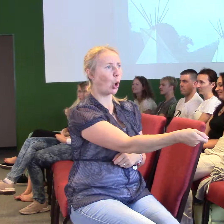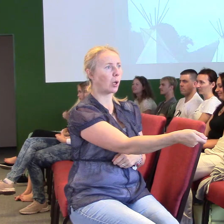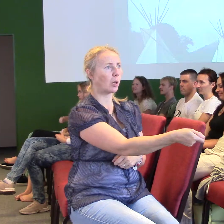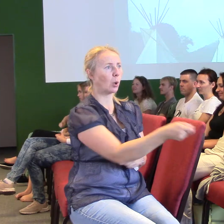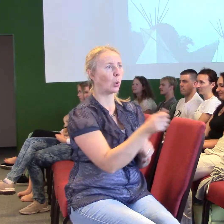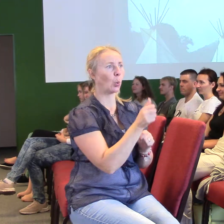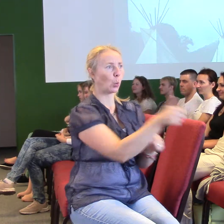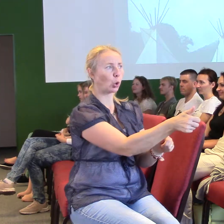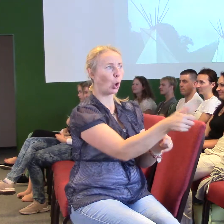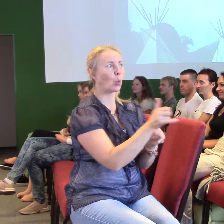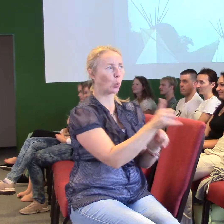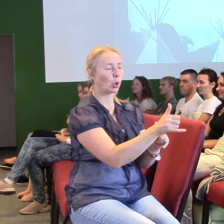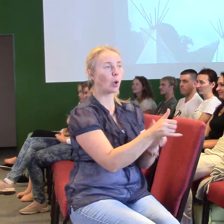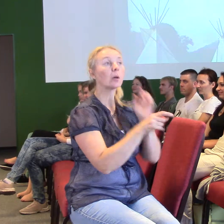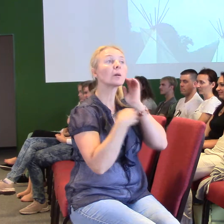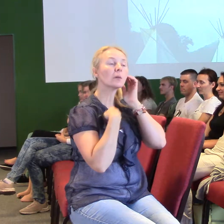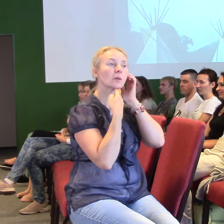Ale já vám chci říct jednu věc.